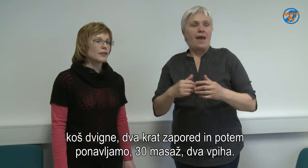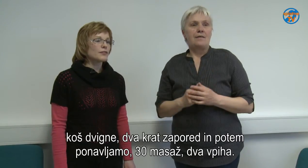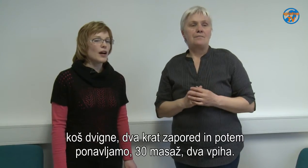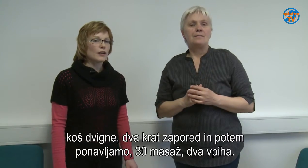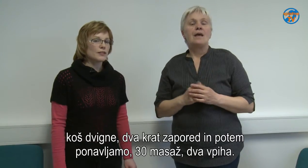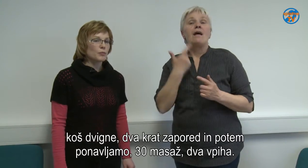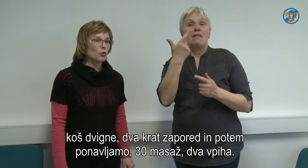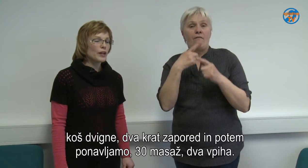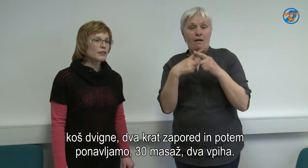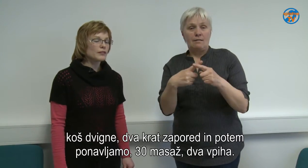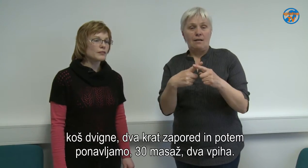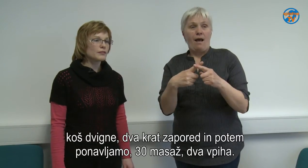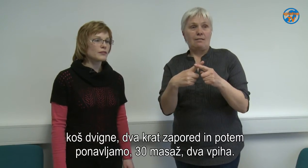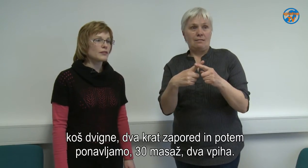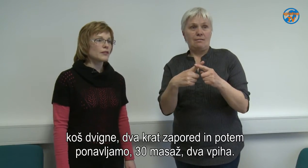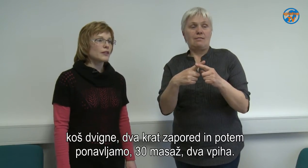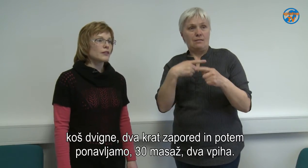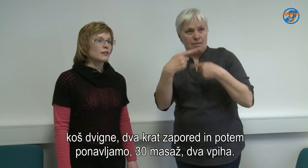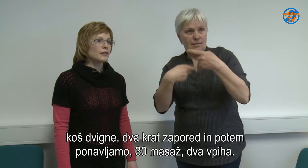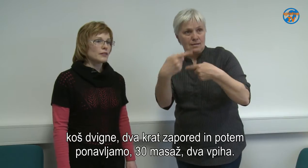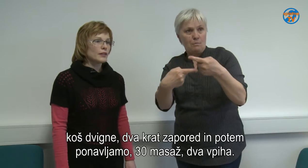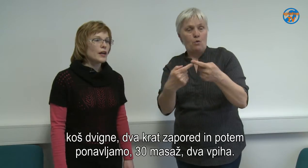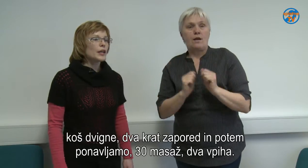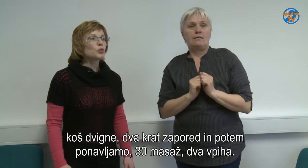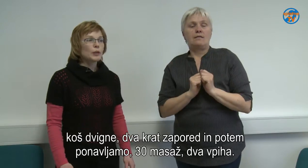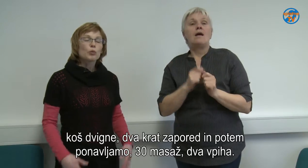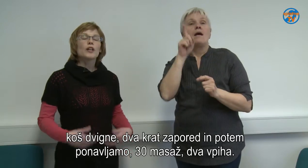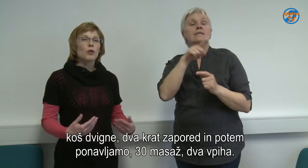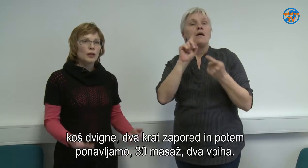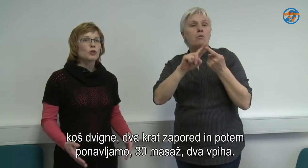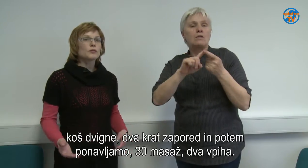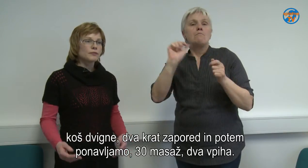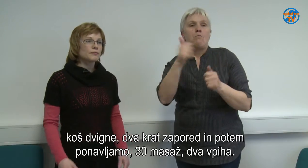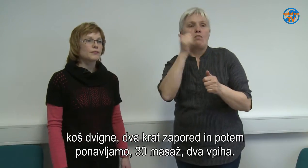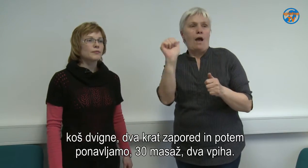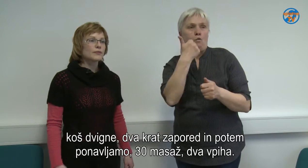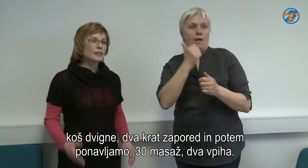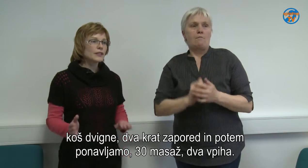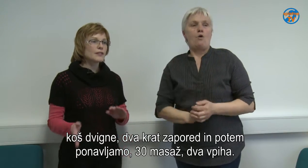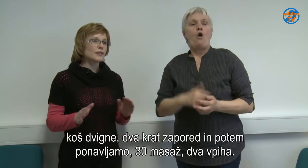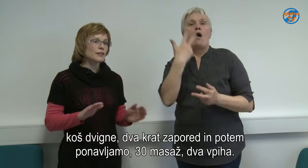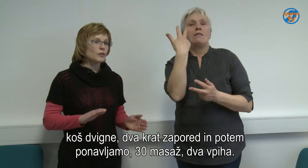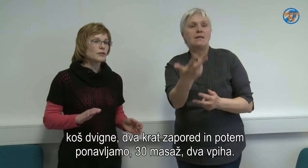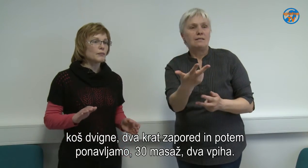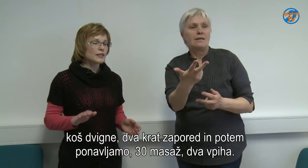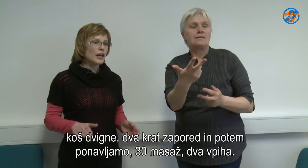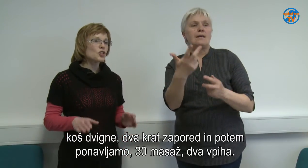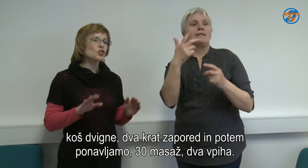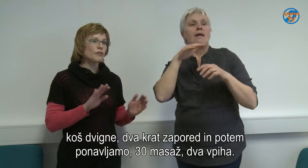dvakrat zapored in potem ponavljamo. Trideset